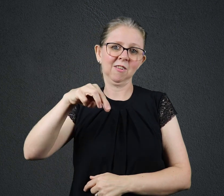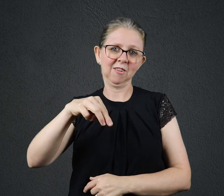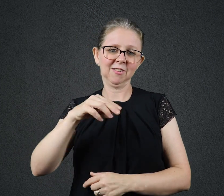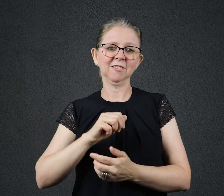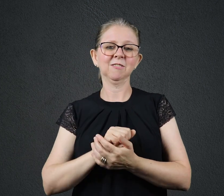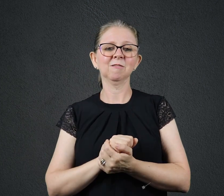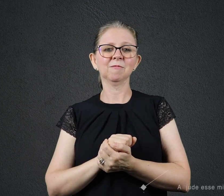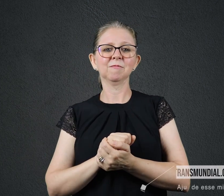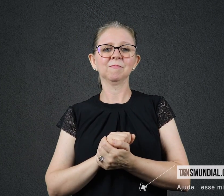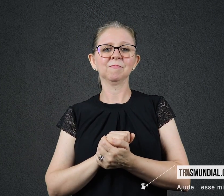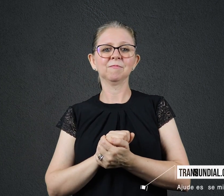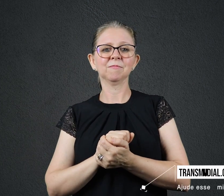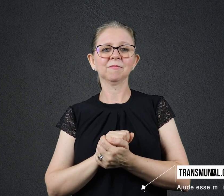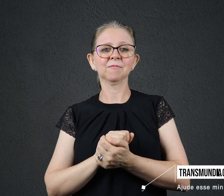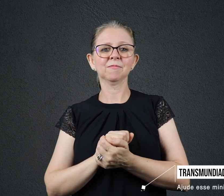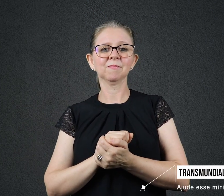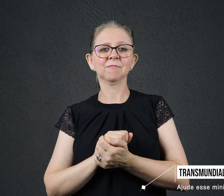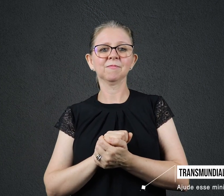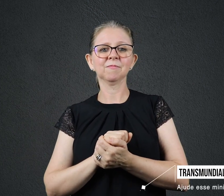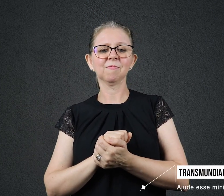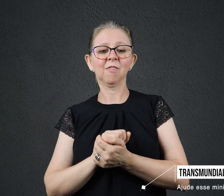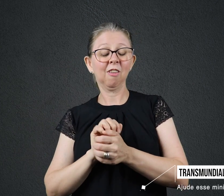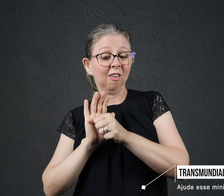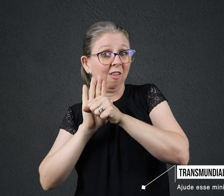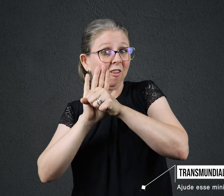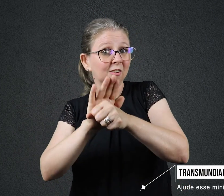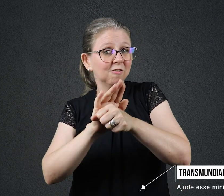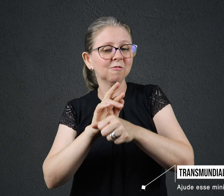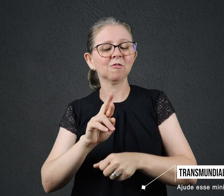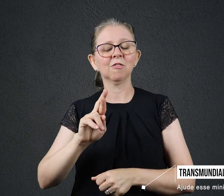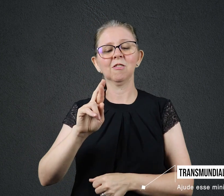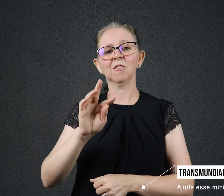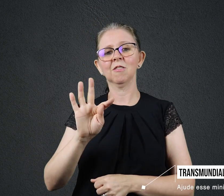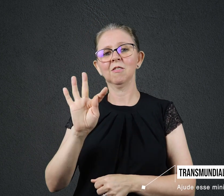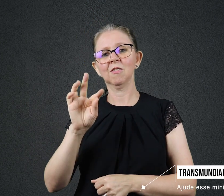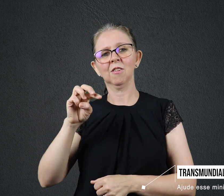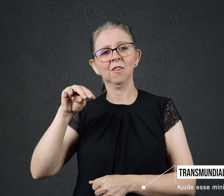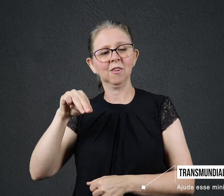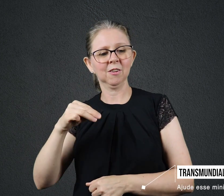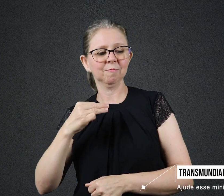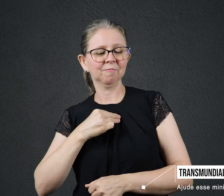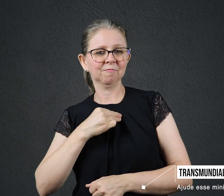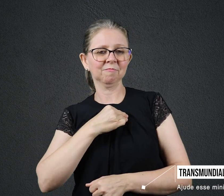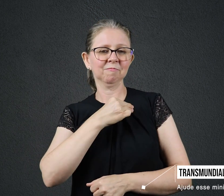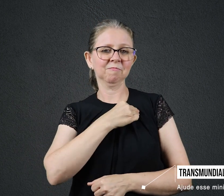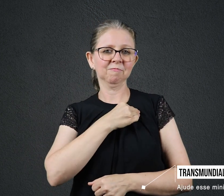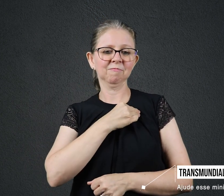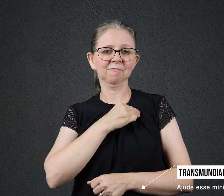Ajude a RTM a manter esse ministério Faça já sua doação Acesse transmundial.org.br